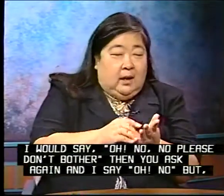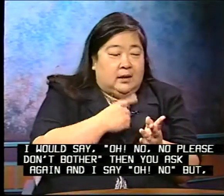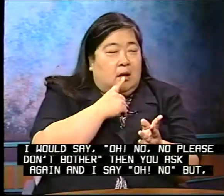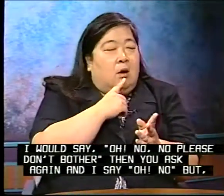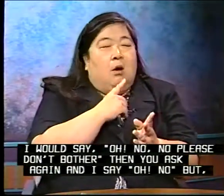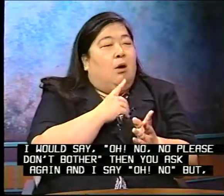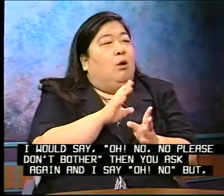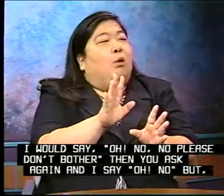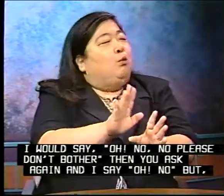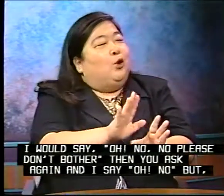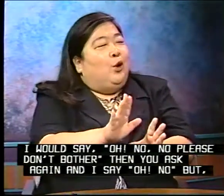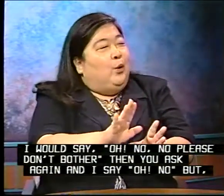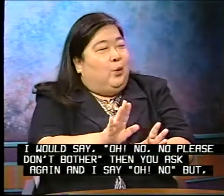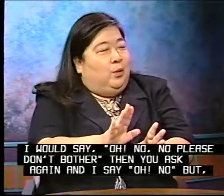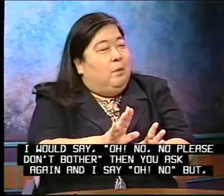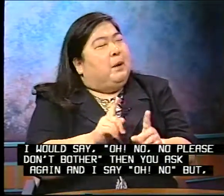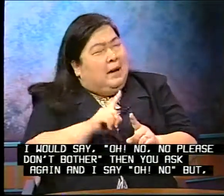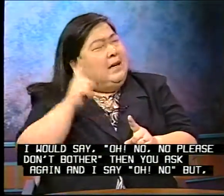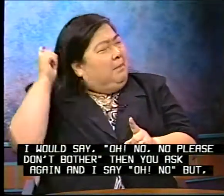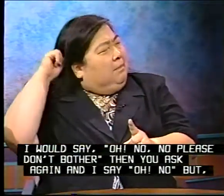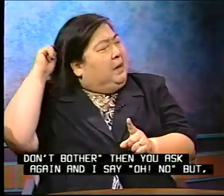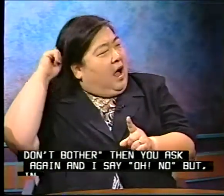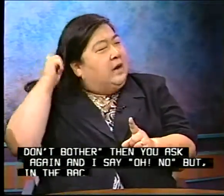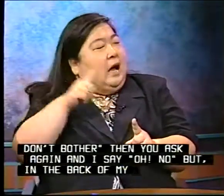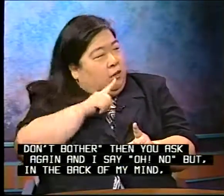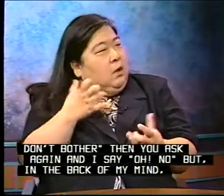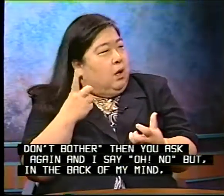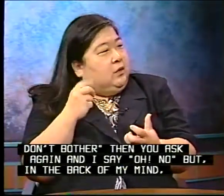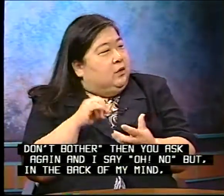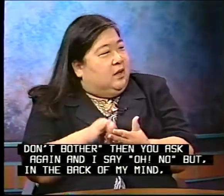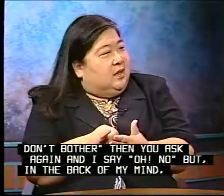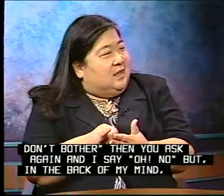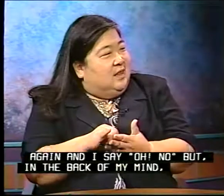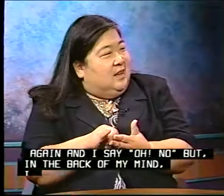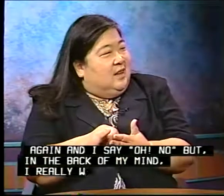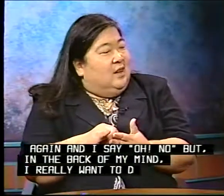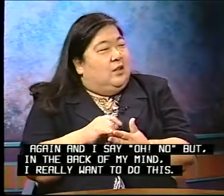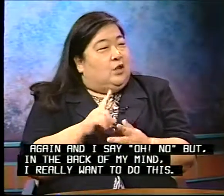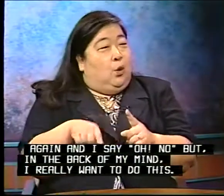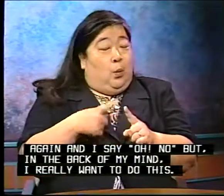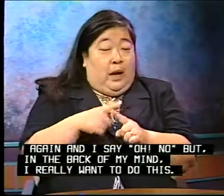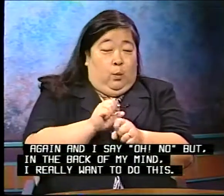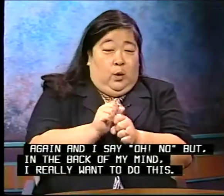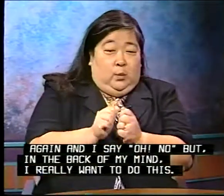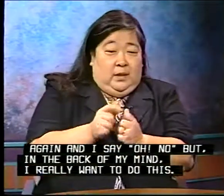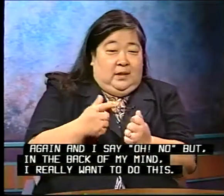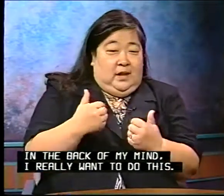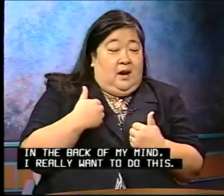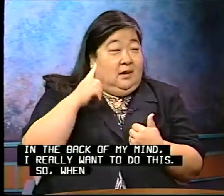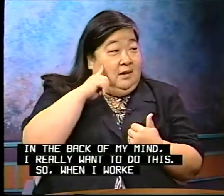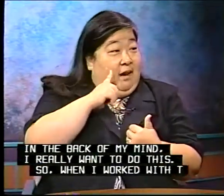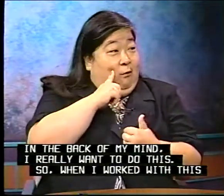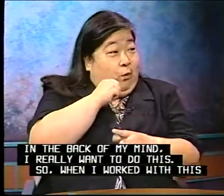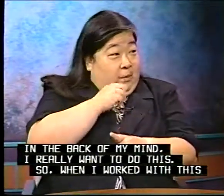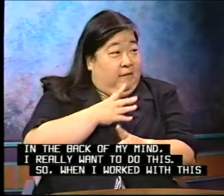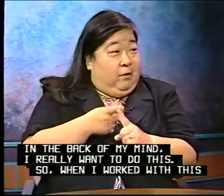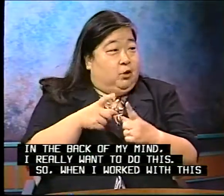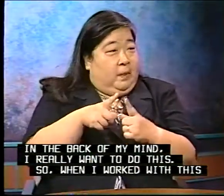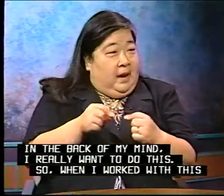And I say, oh, no. But behind, I really want to do this. So when I worked with this young deaf woman from Japan,